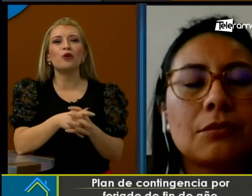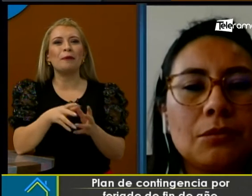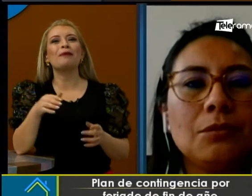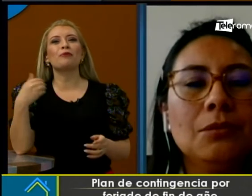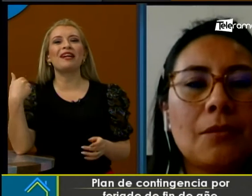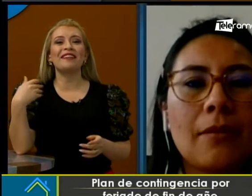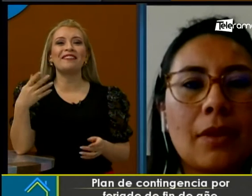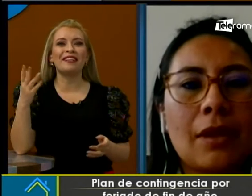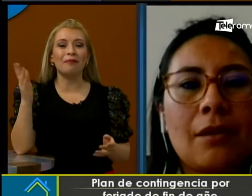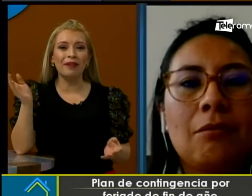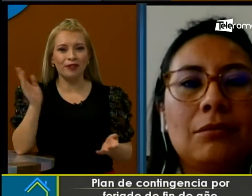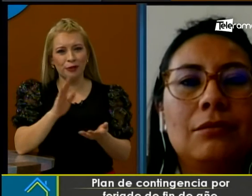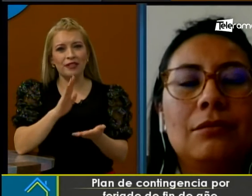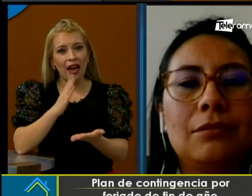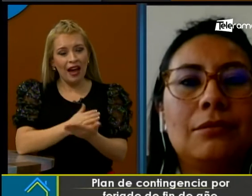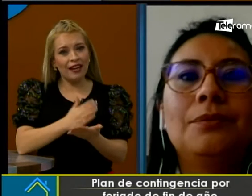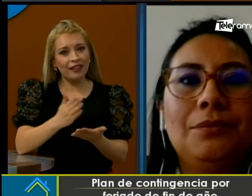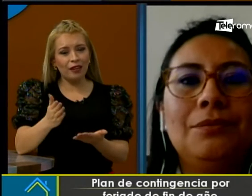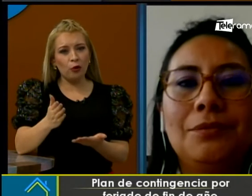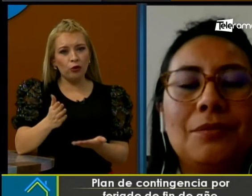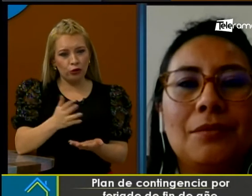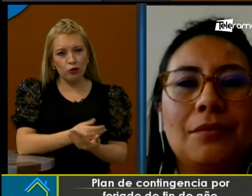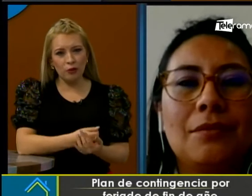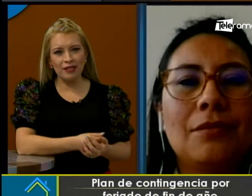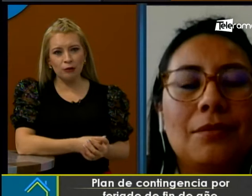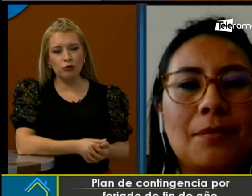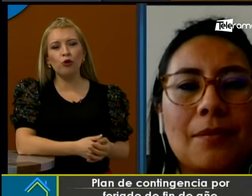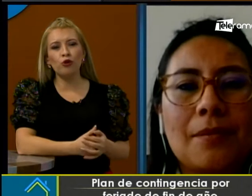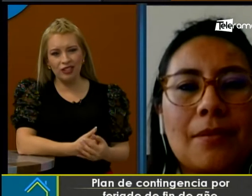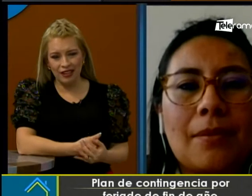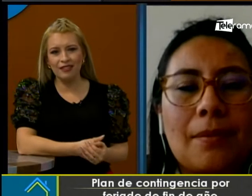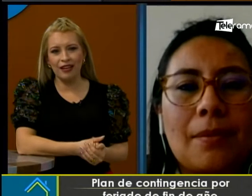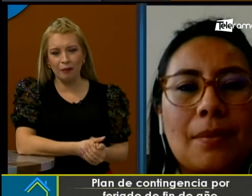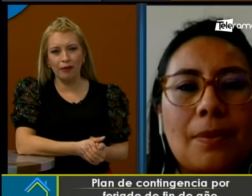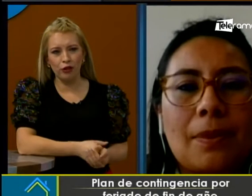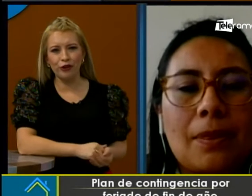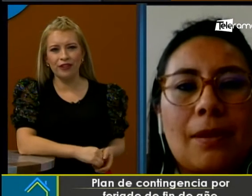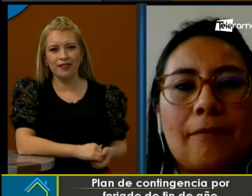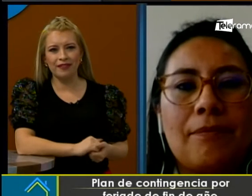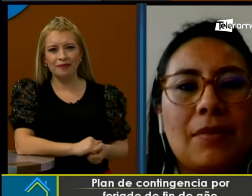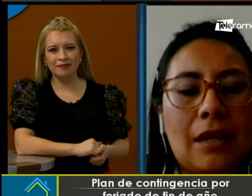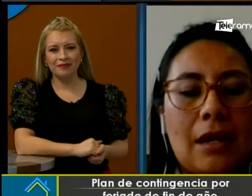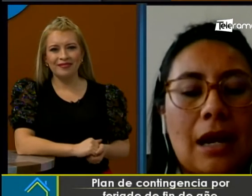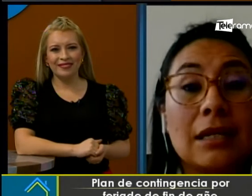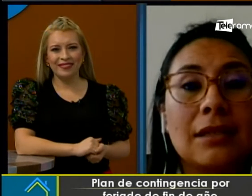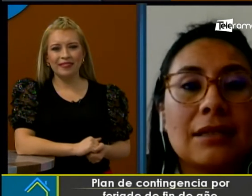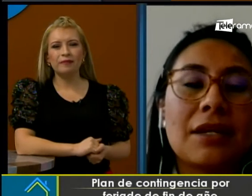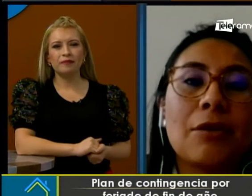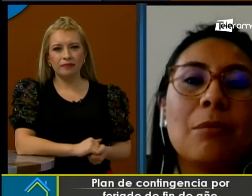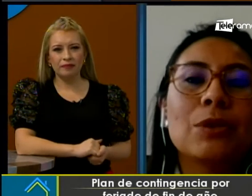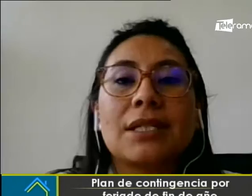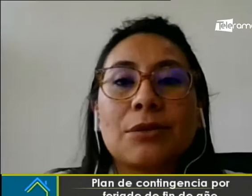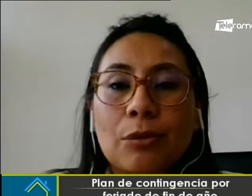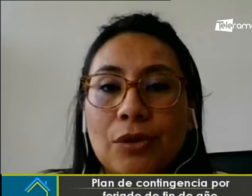que incluso quemaban sobre las rieles del tranvía. Entonces, hay que tener un control sobre esta situación donde se hace la quema de monigotes. Así